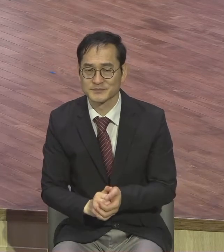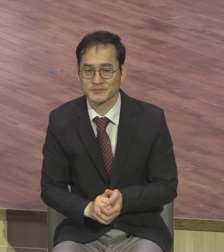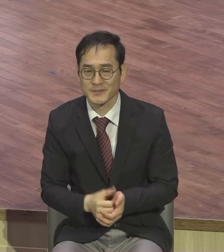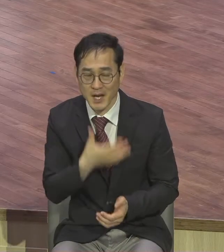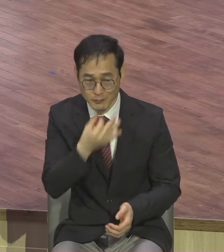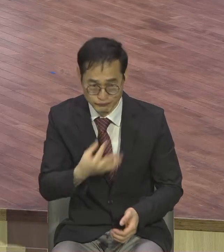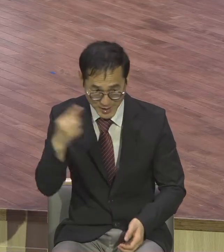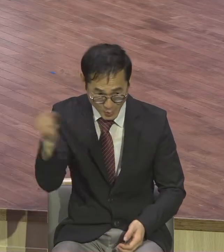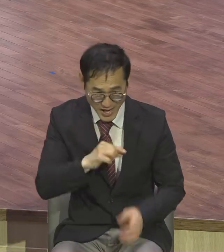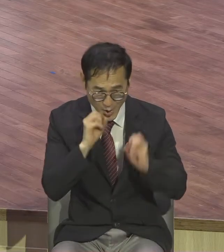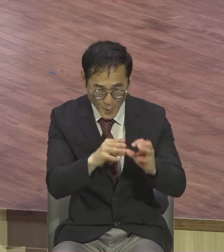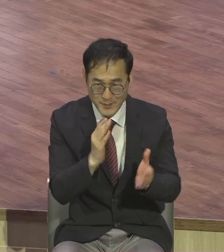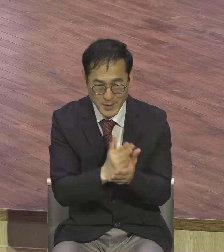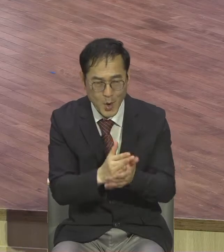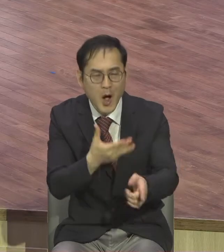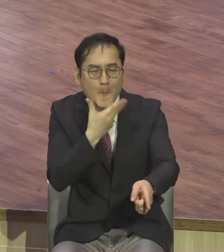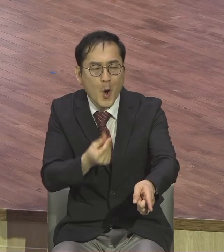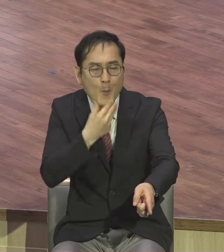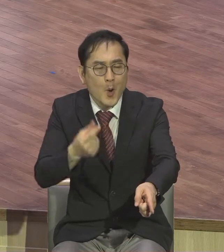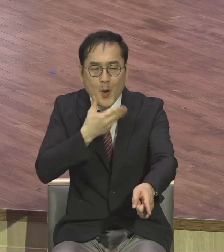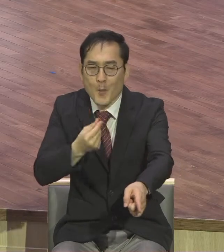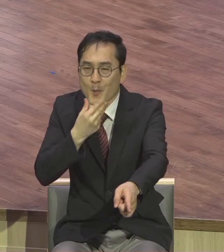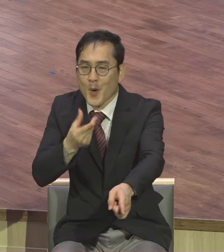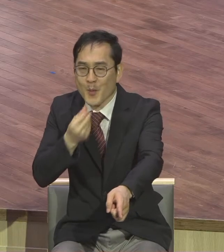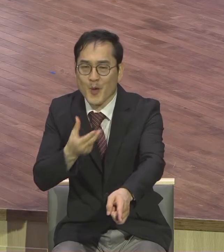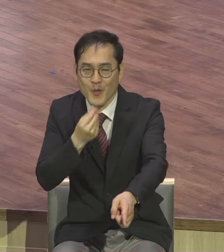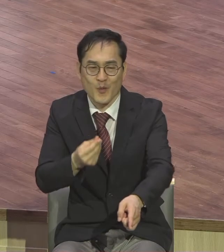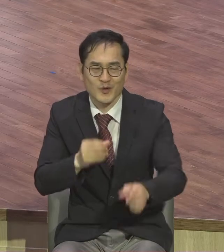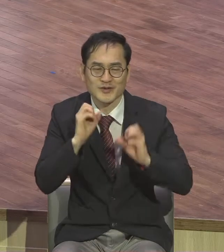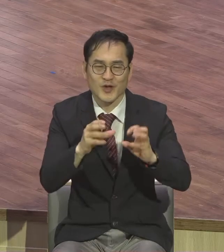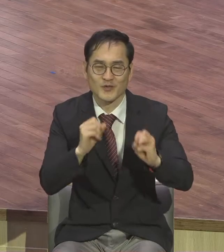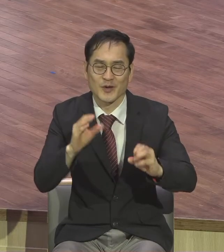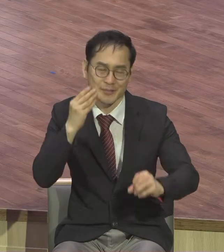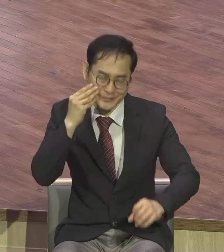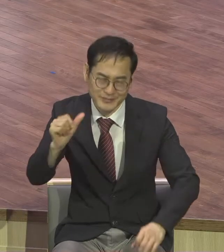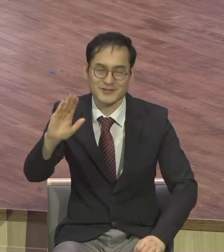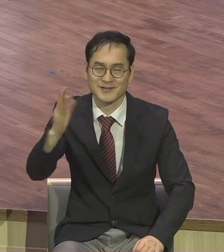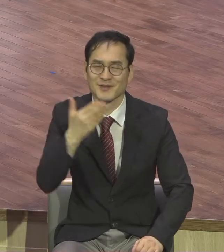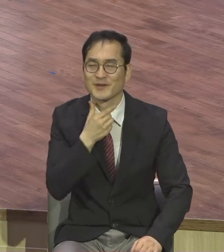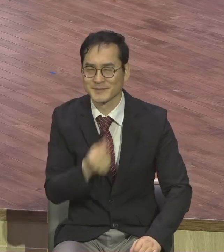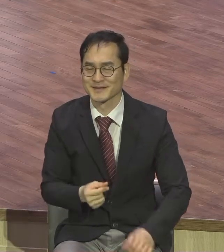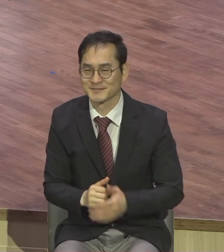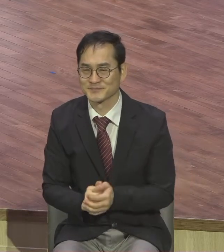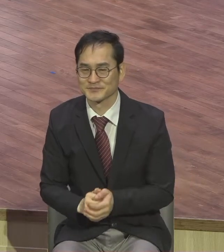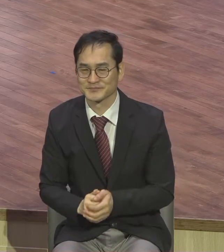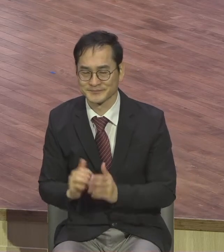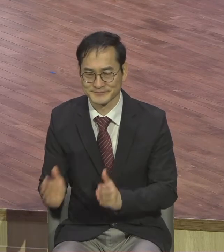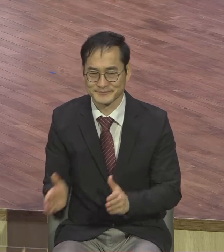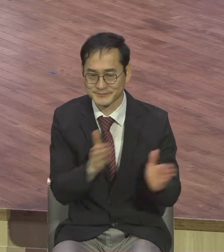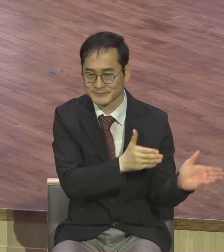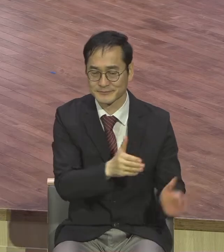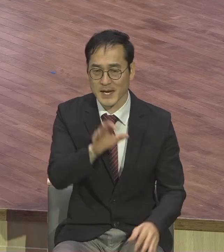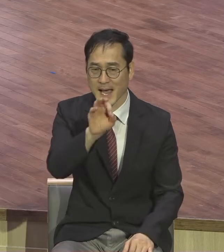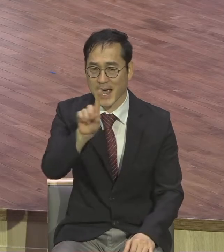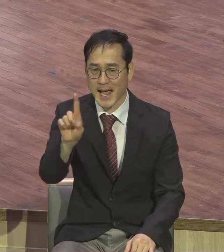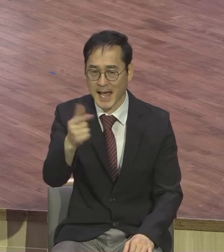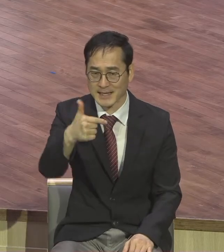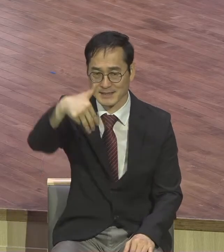축복합니다 결론 독립운동가에 있던 도산 안창호 선생님이 이런